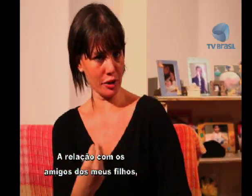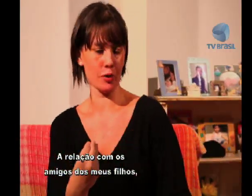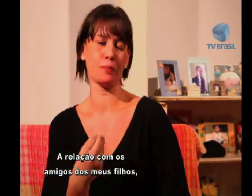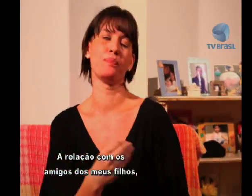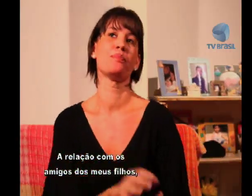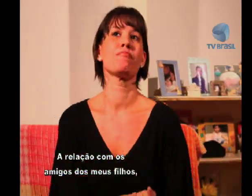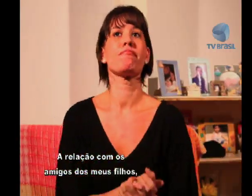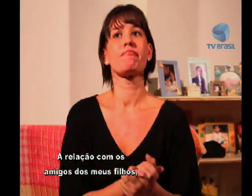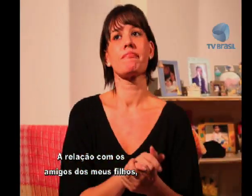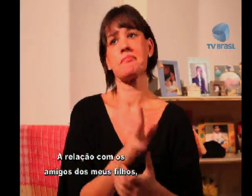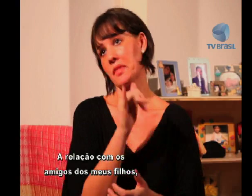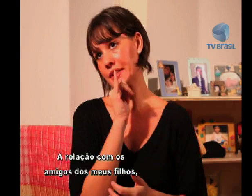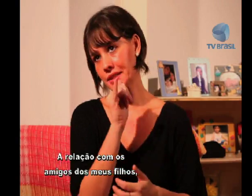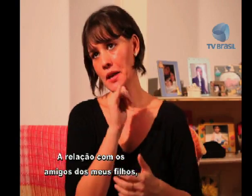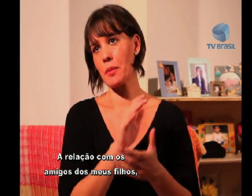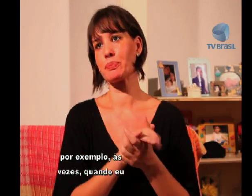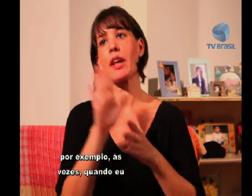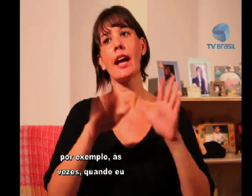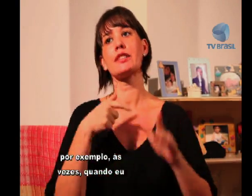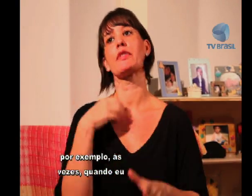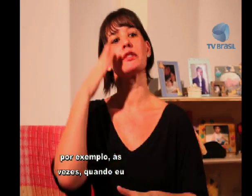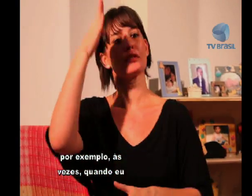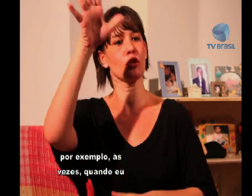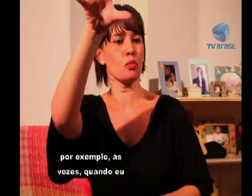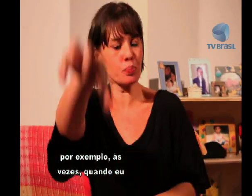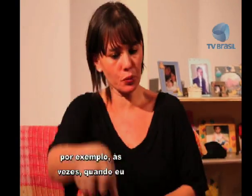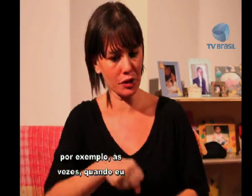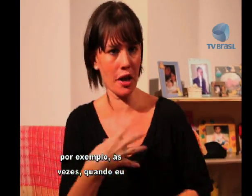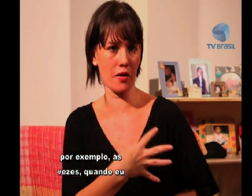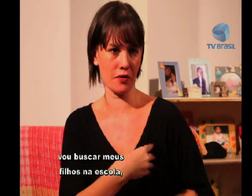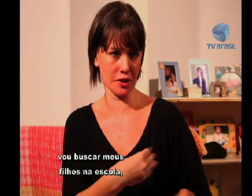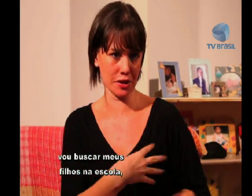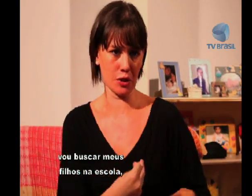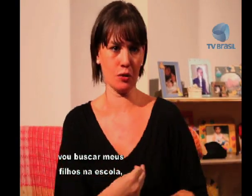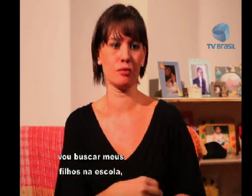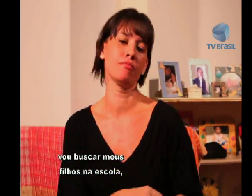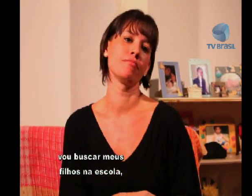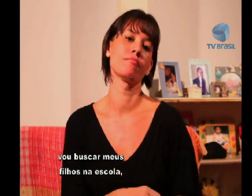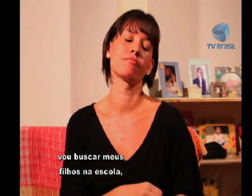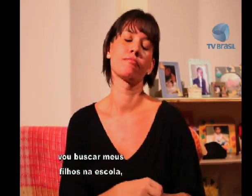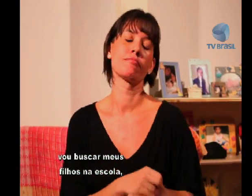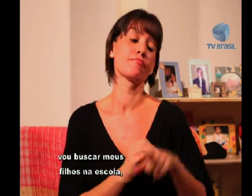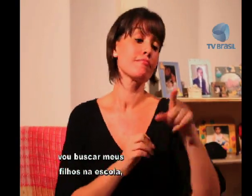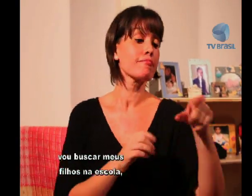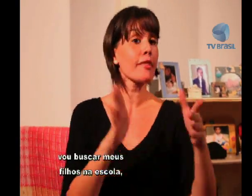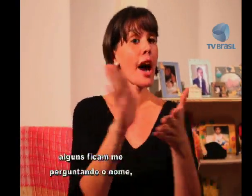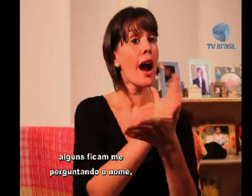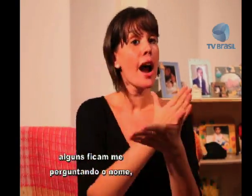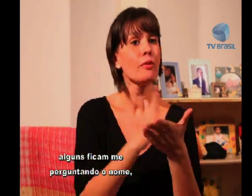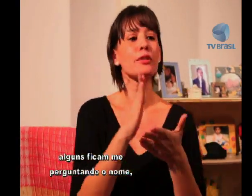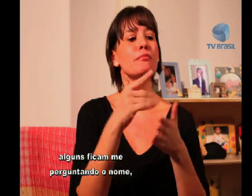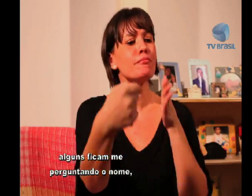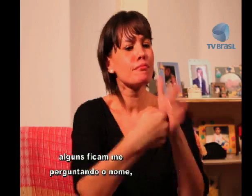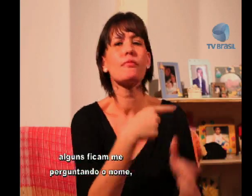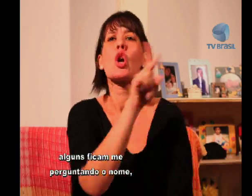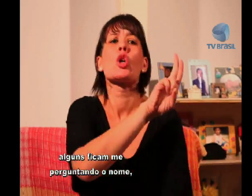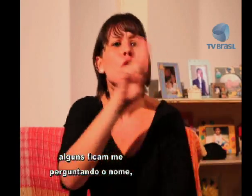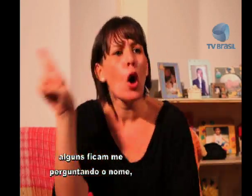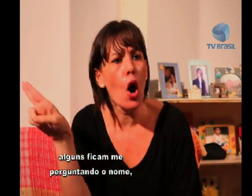A relação com os amigos dos meus filhos, por exemplo. Às vezes, quando eu vou buscar meus filhos na escola, alguns ficam me perguntando